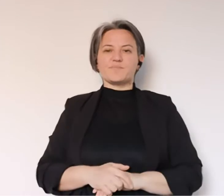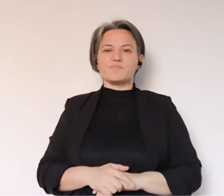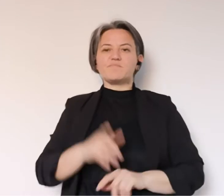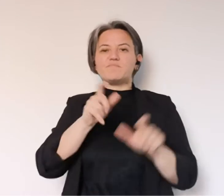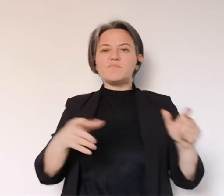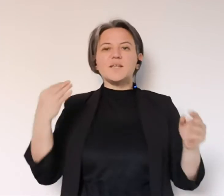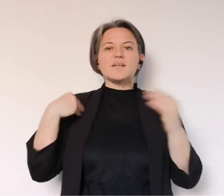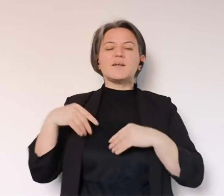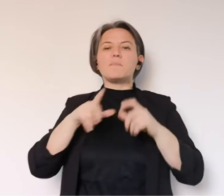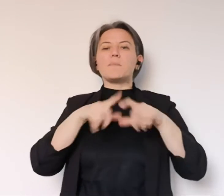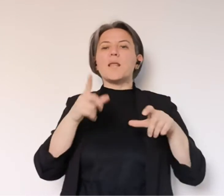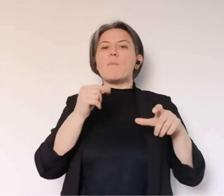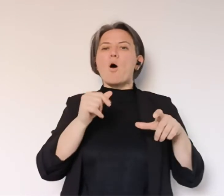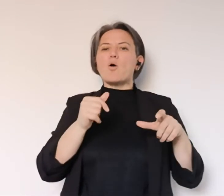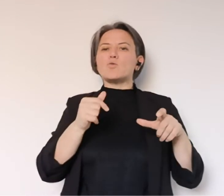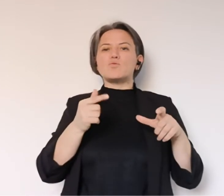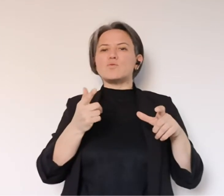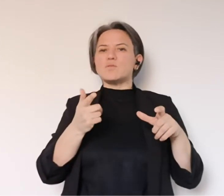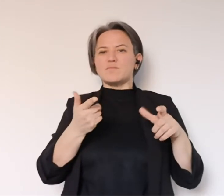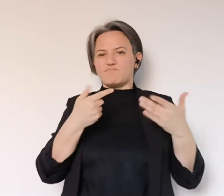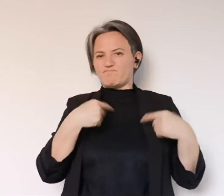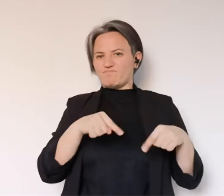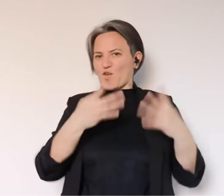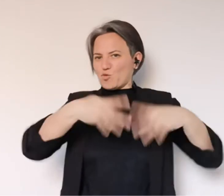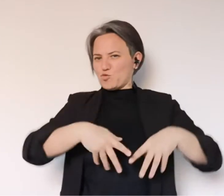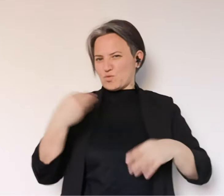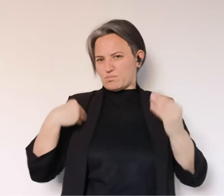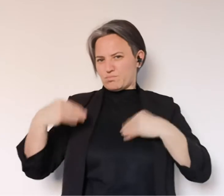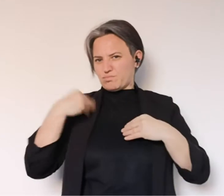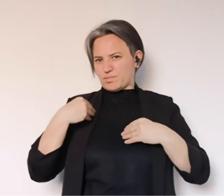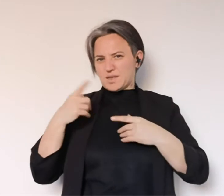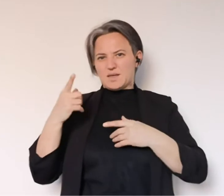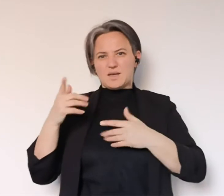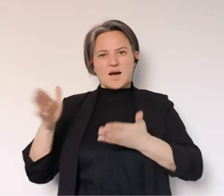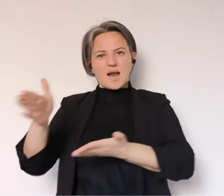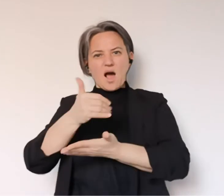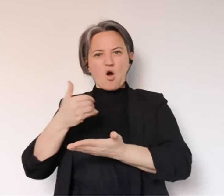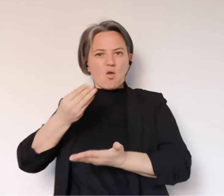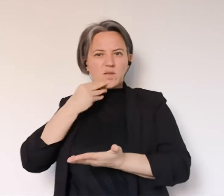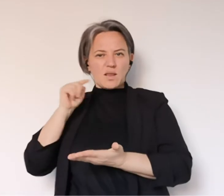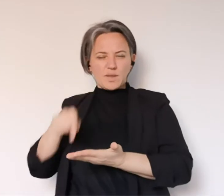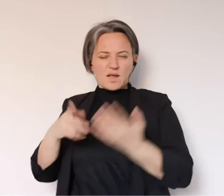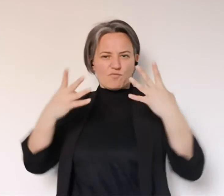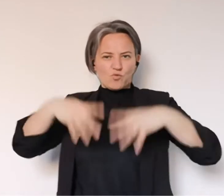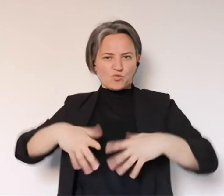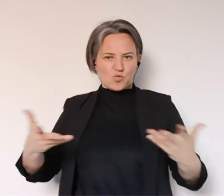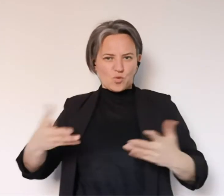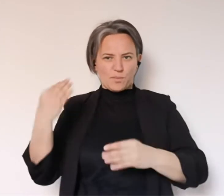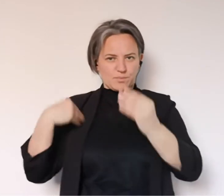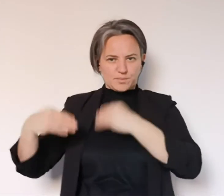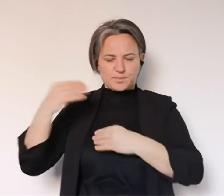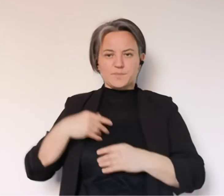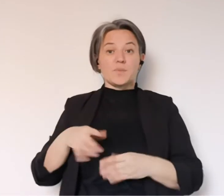sostanziale. Molti di voi mi chiedono come sta funzionando la questione dei bonus spesa e della raccolta